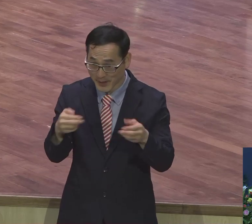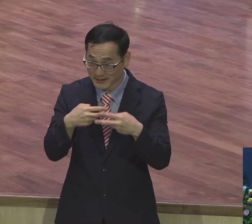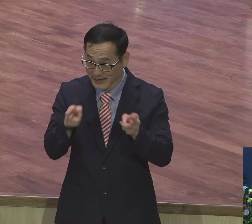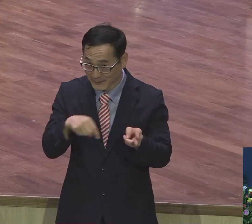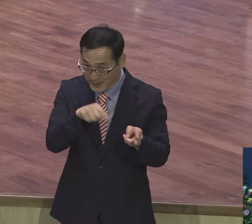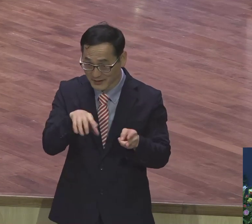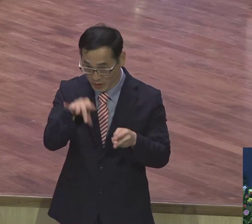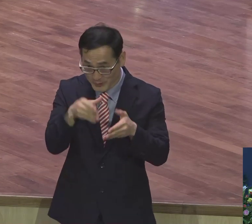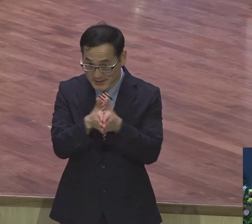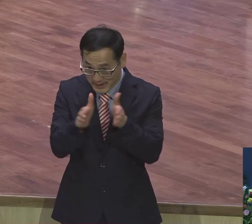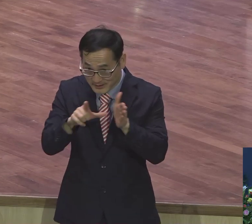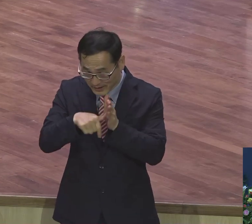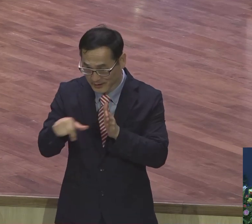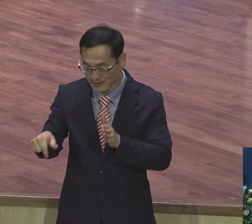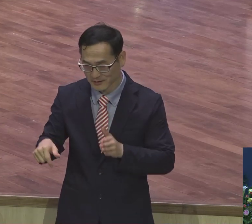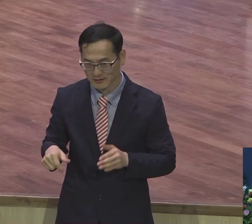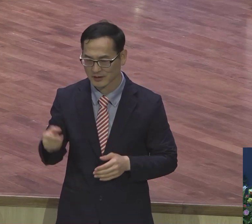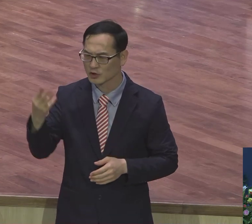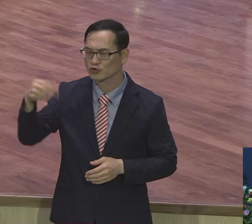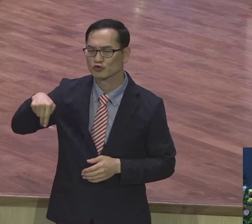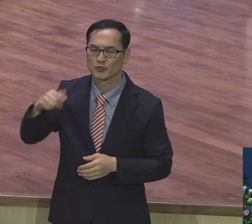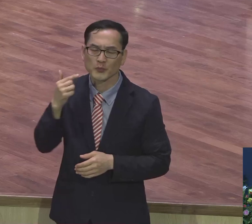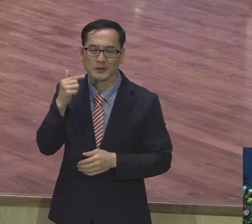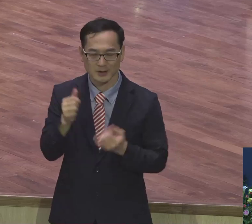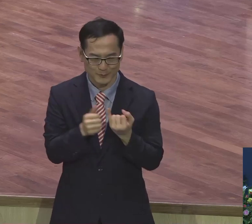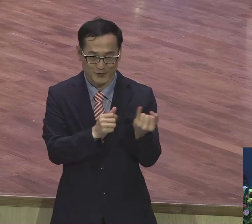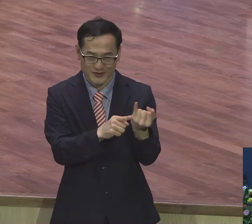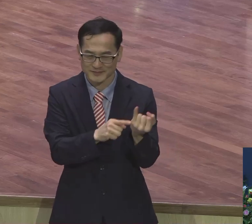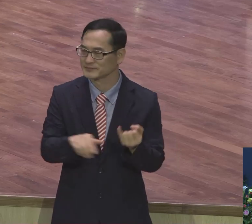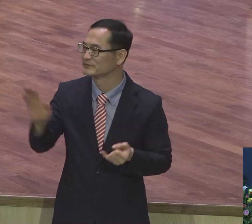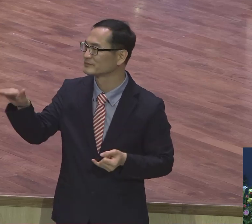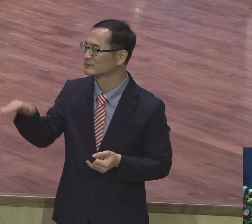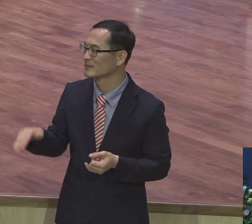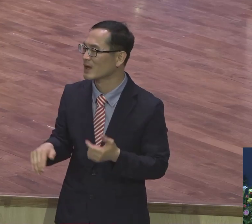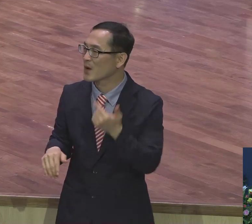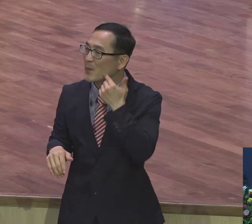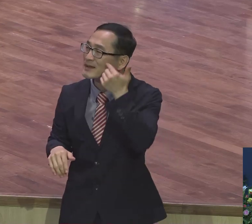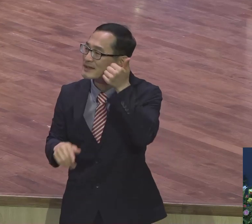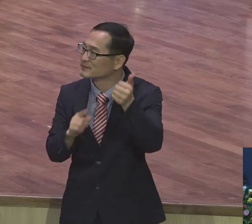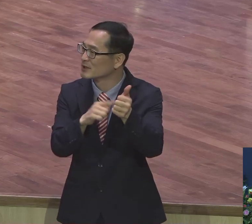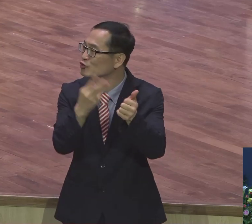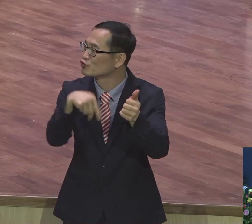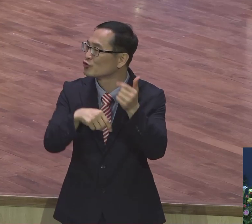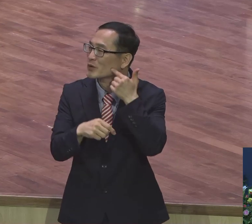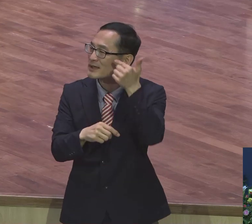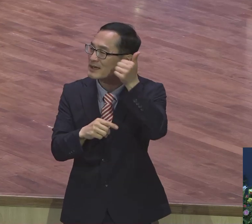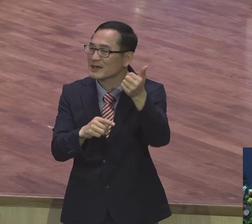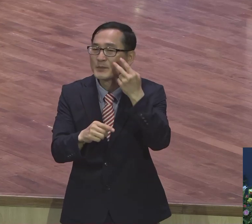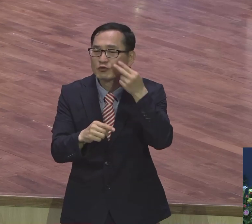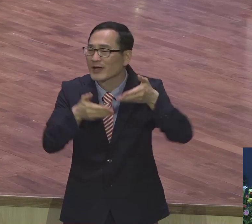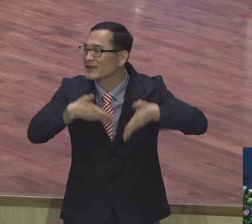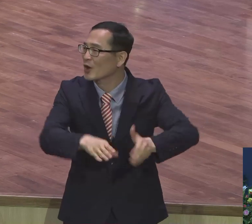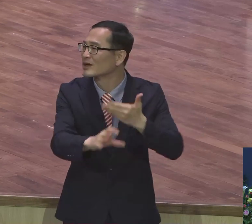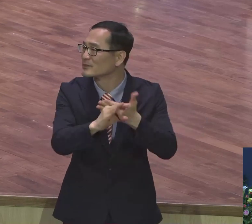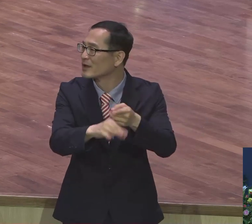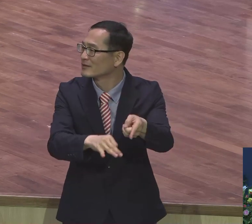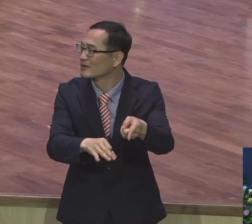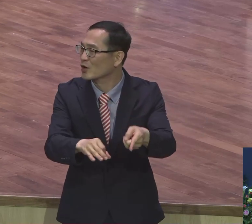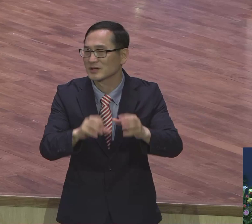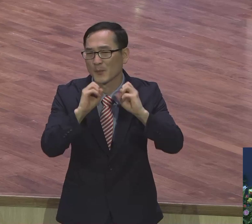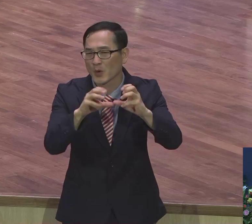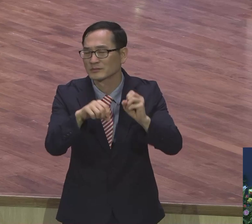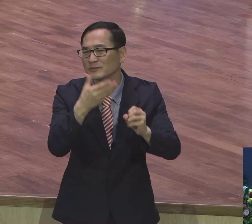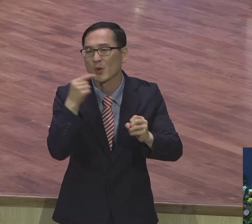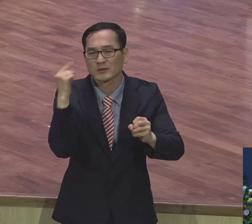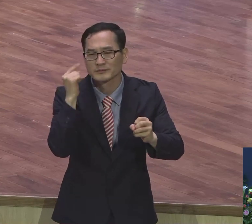목사님이 뉴욕에서 미국에서 태어났으면 우리가 매주 뉴욕 가야 될 거